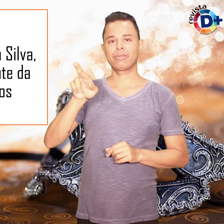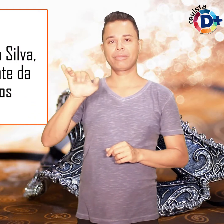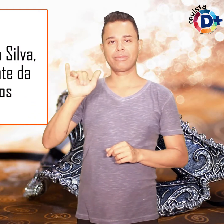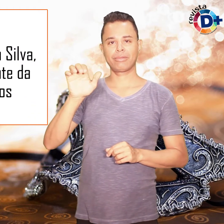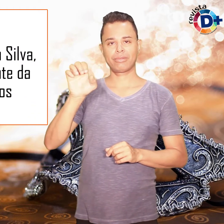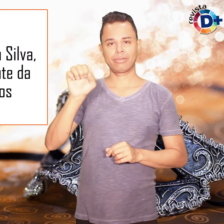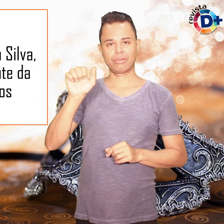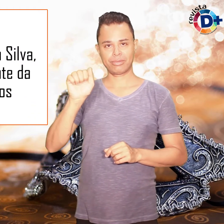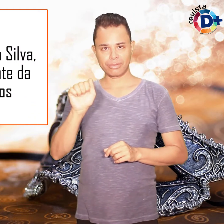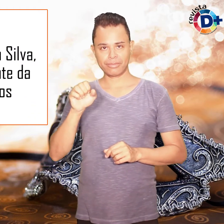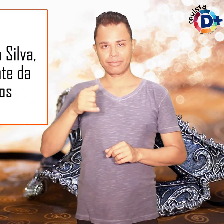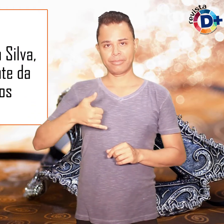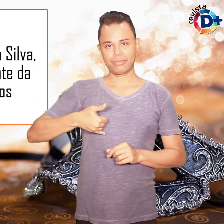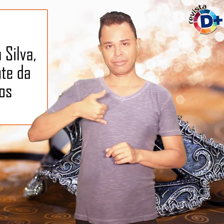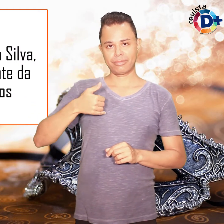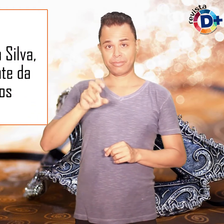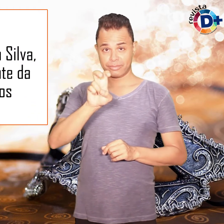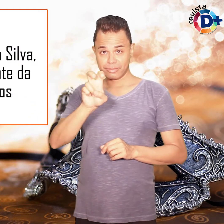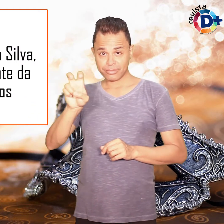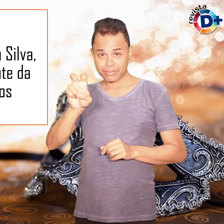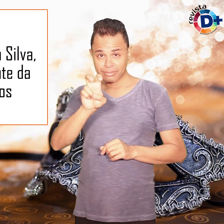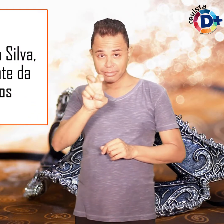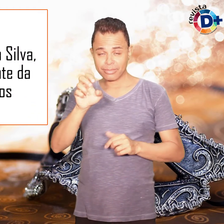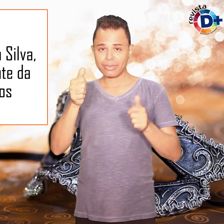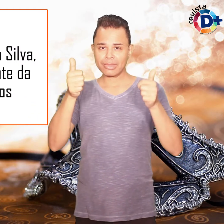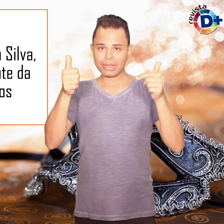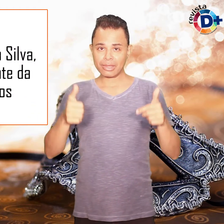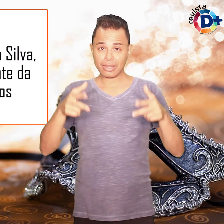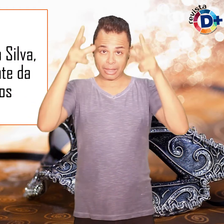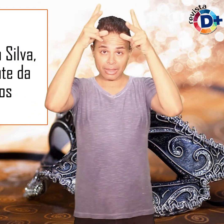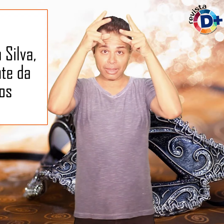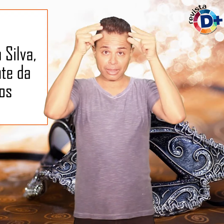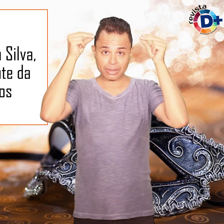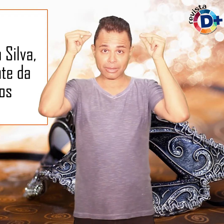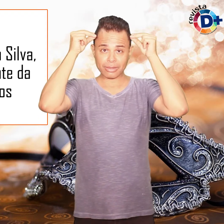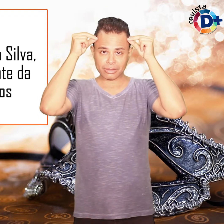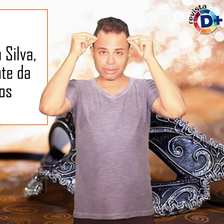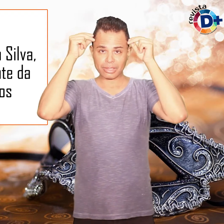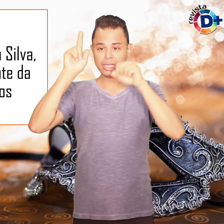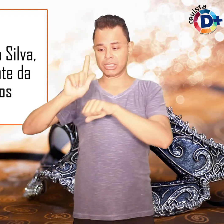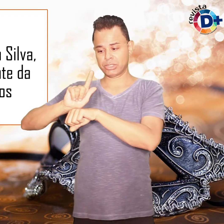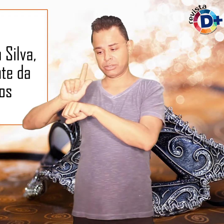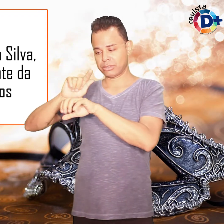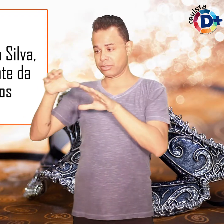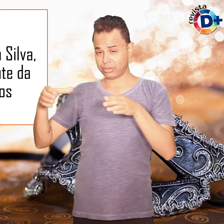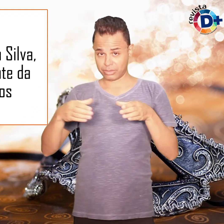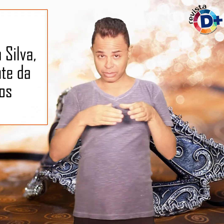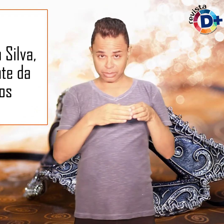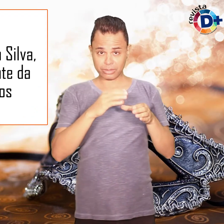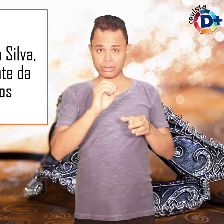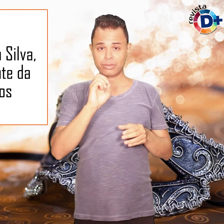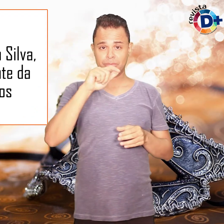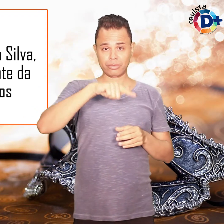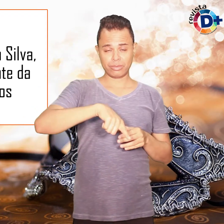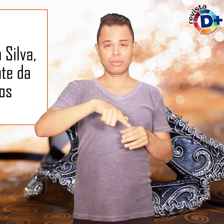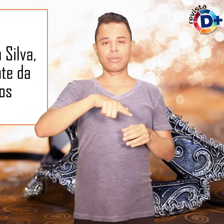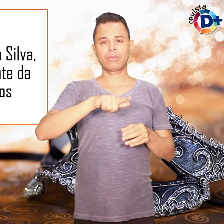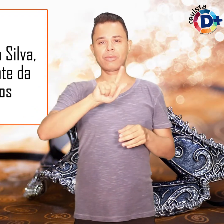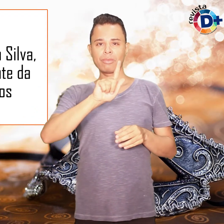Silva, 55 anos, enfermeira e gerente da ONG Apoio há 10